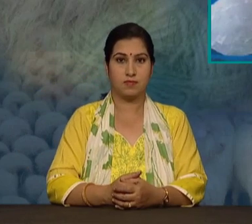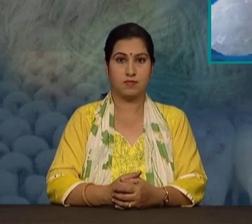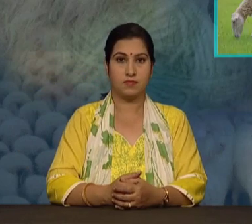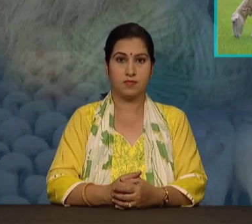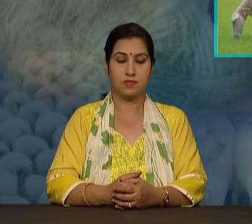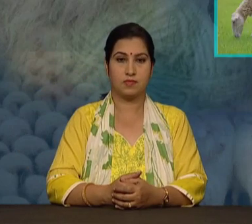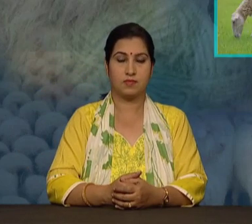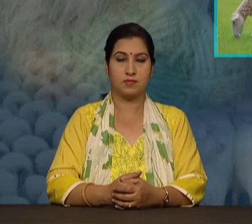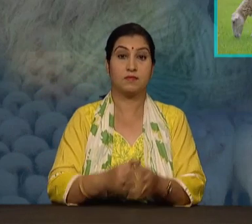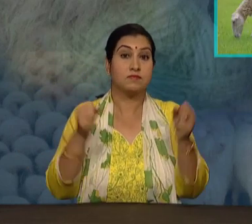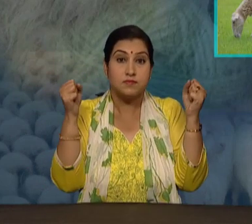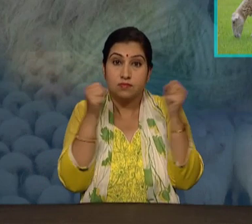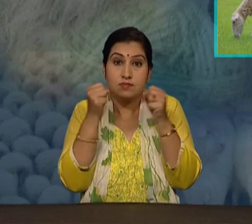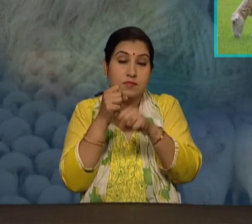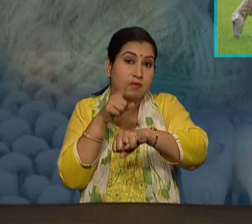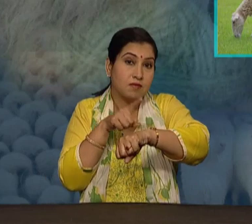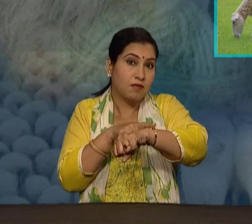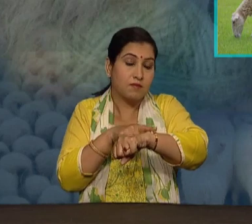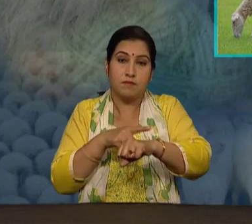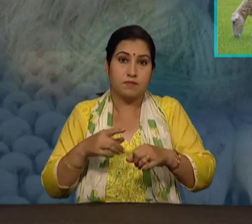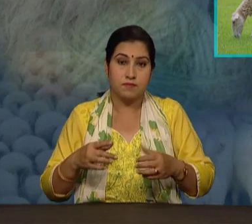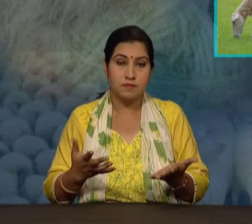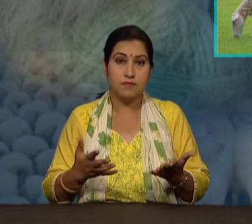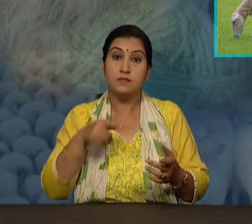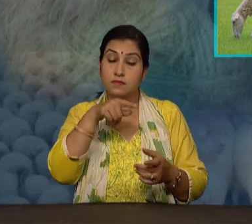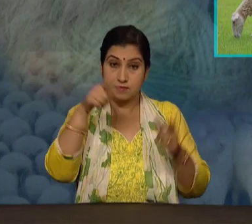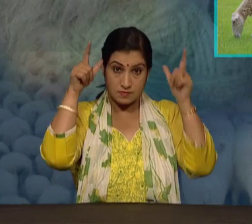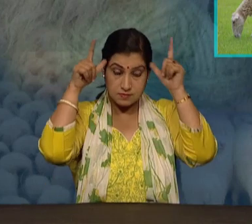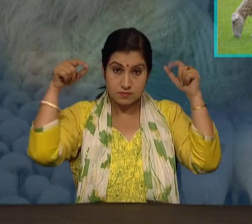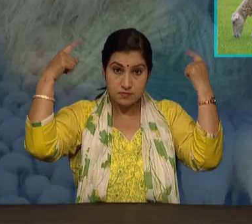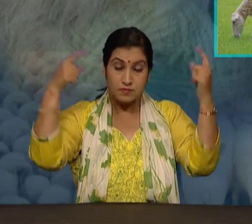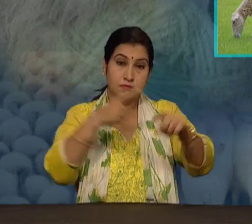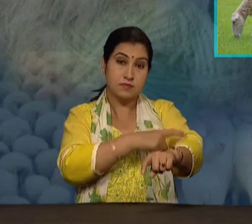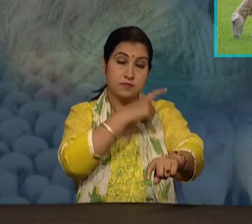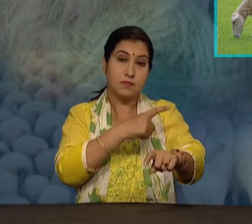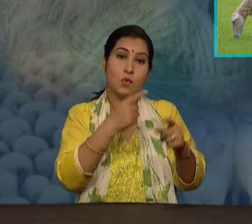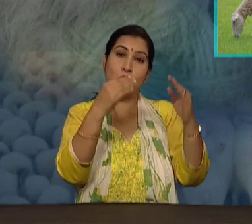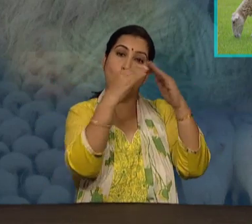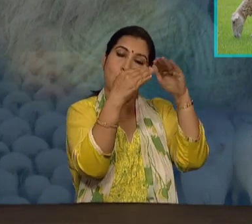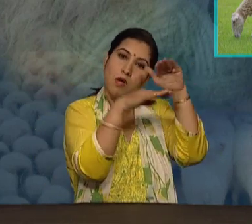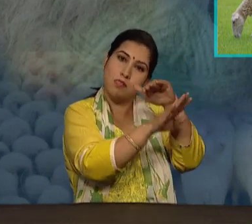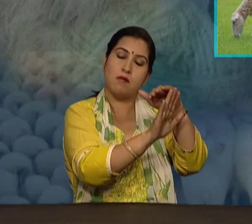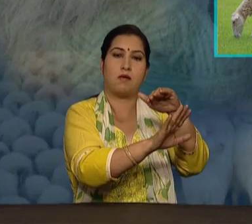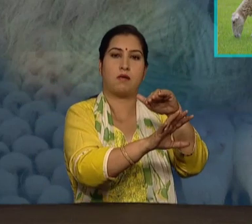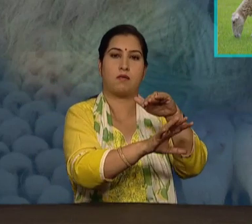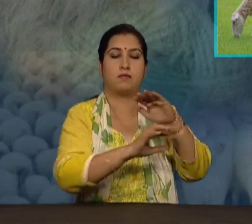सर्दियों के मौसम में भेडों को घरों के अंदर रखा जाता है और